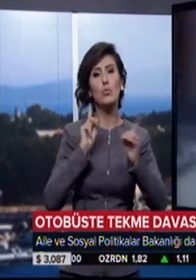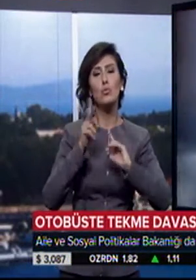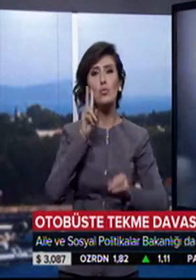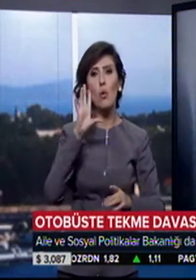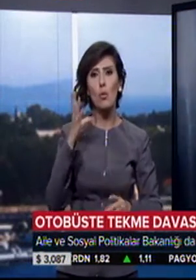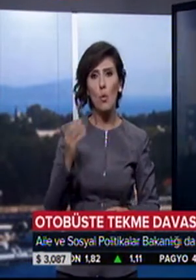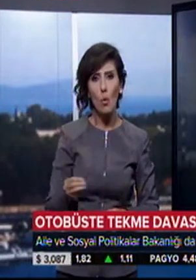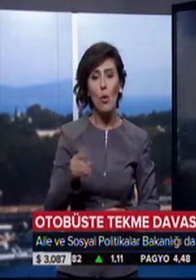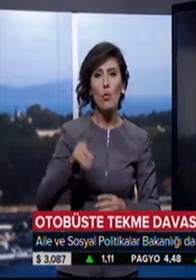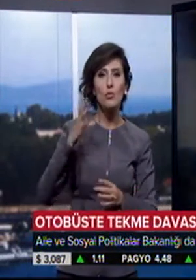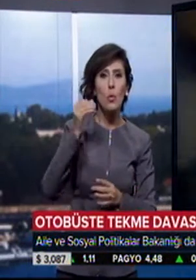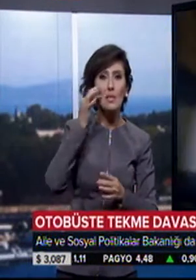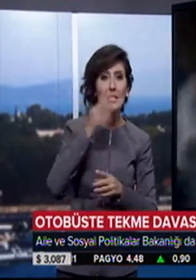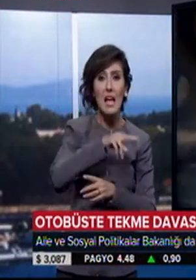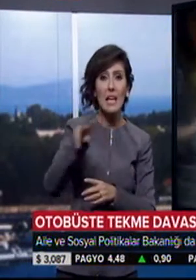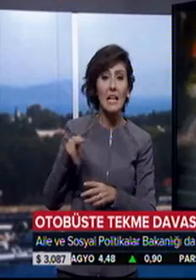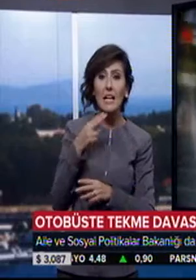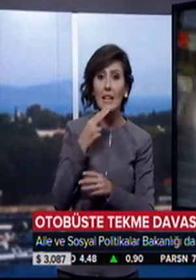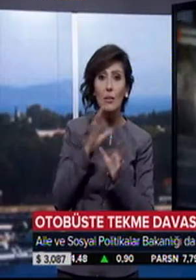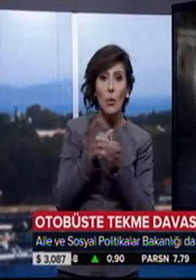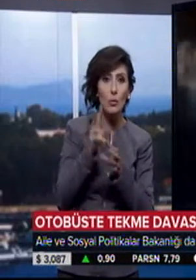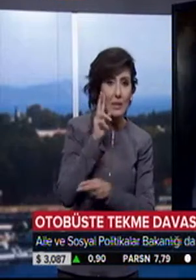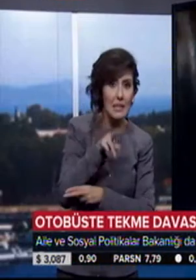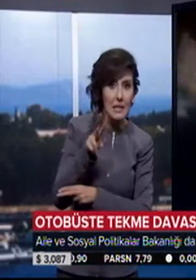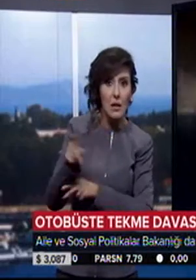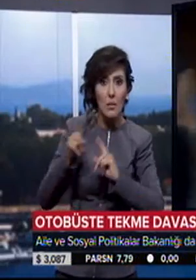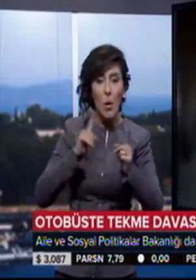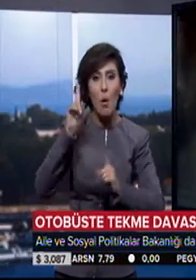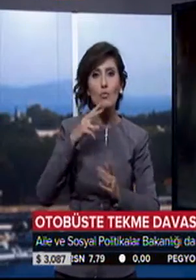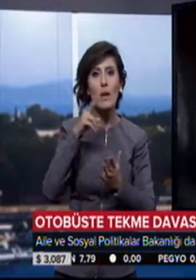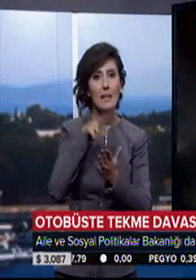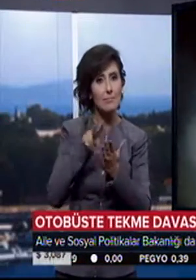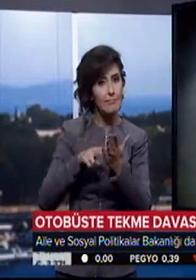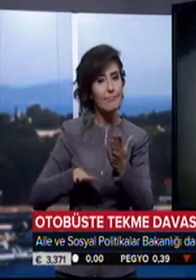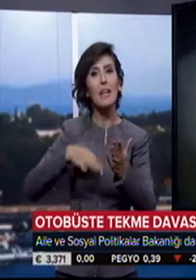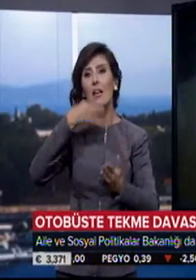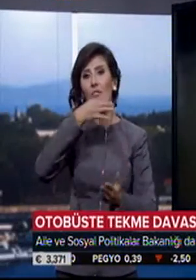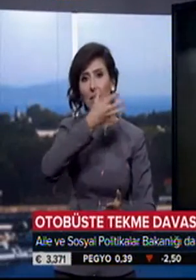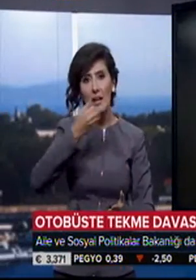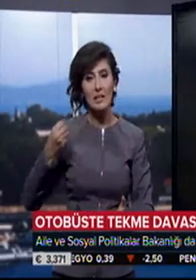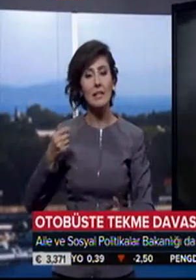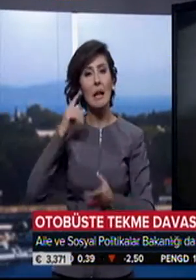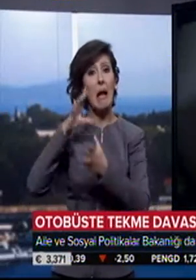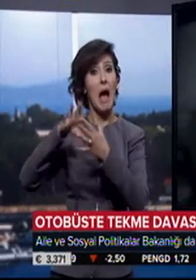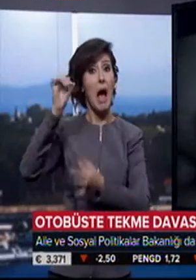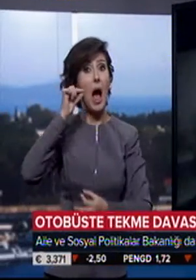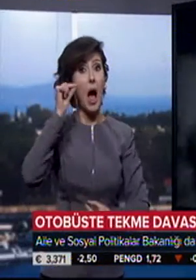örgütünün izlediği duruşmada önce iddianame okundu, sonra ifadeler alındı. Sanık Abdullah Çakıroğlu savunmasında